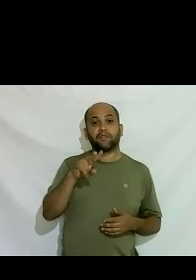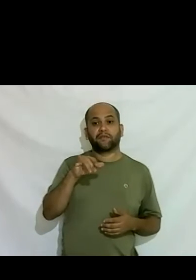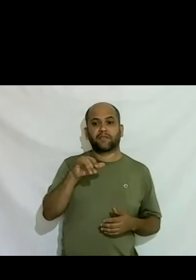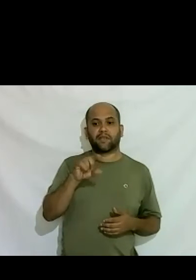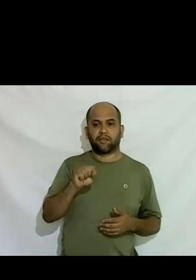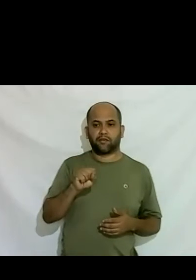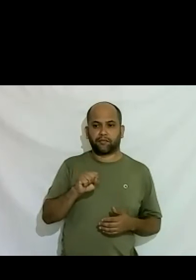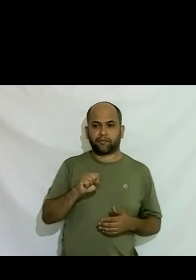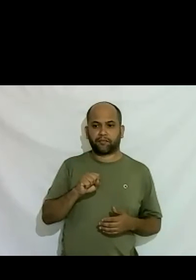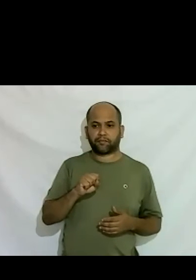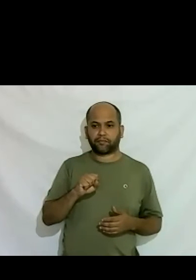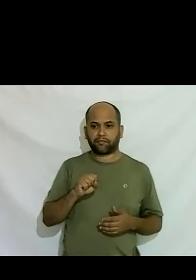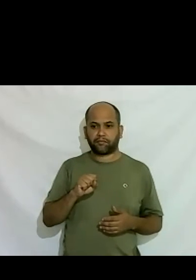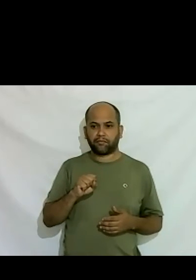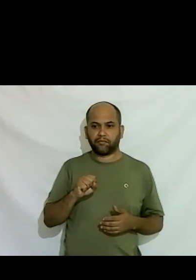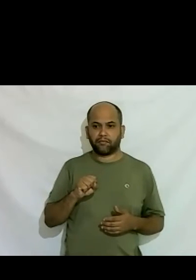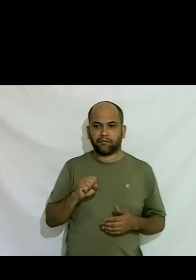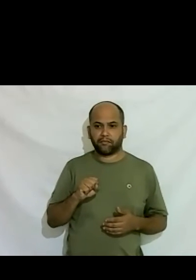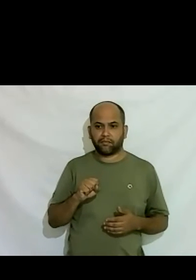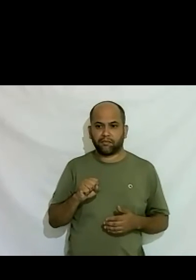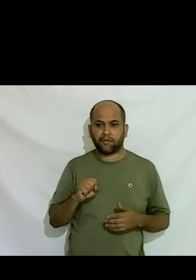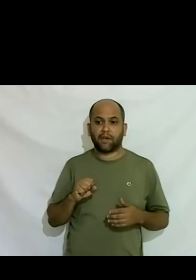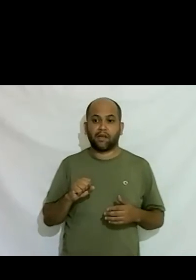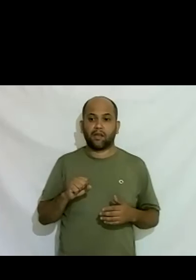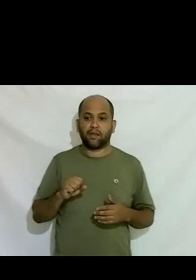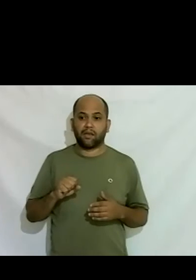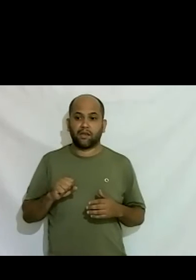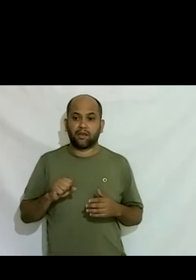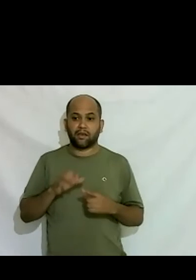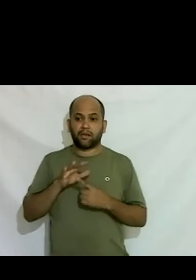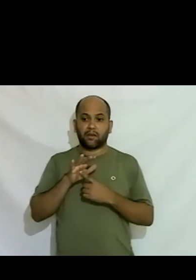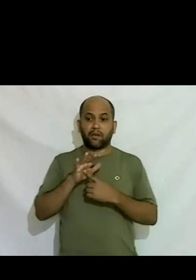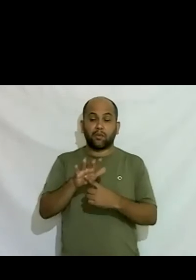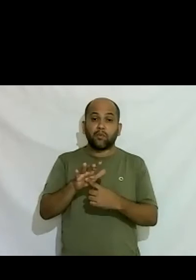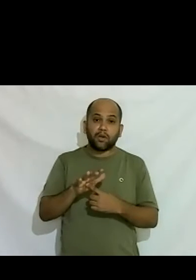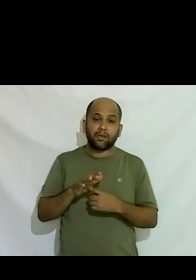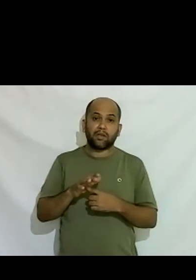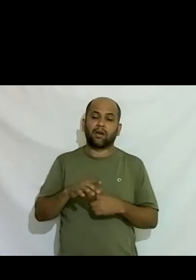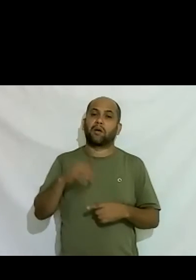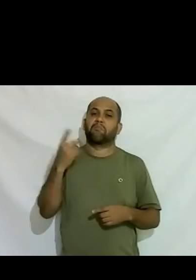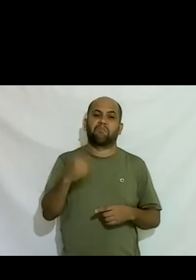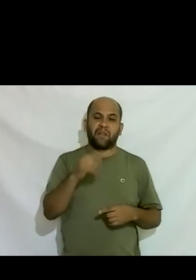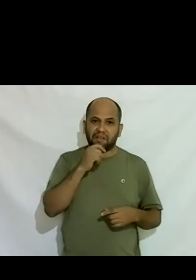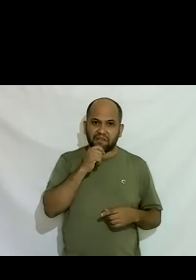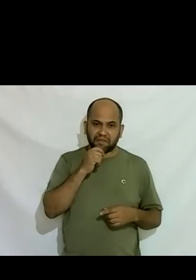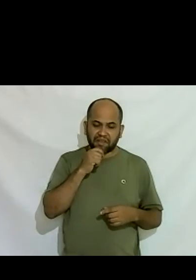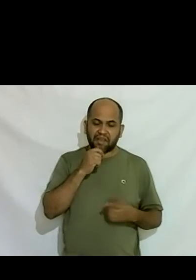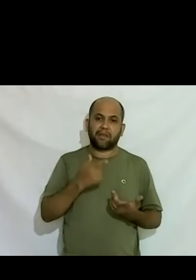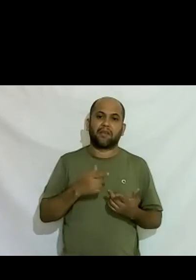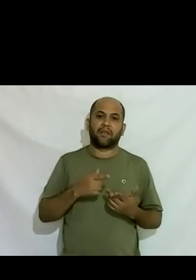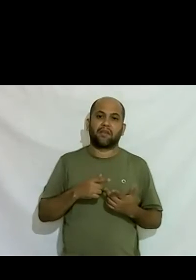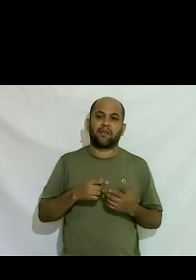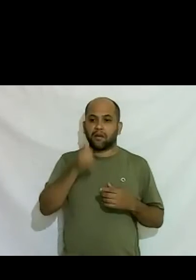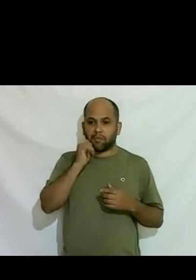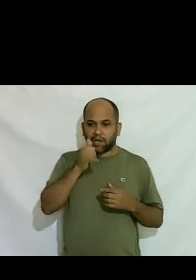que não traz esposa que publicamente né que não traz esposa que não bate nos filhos que não bebe que não fuma que não joga esse cara